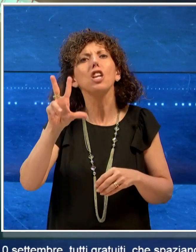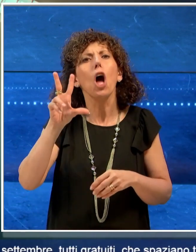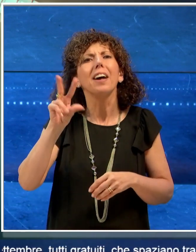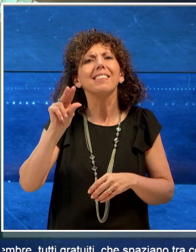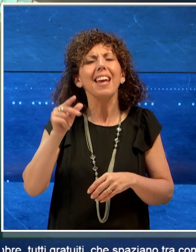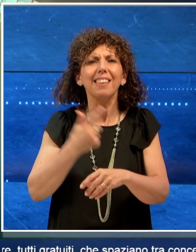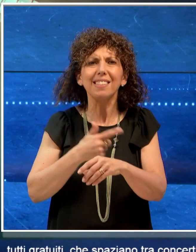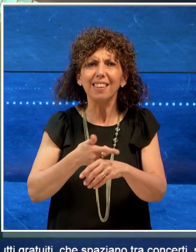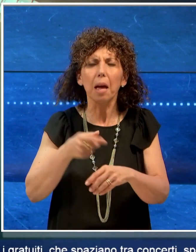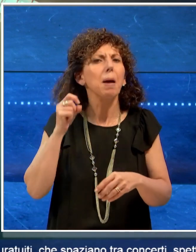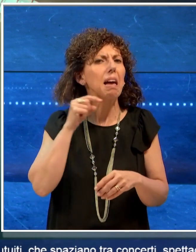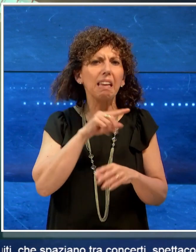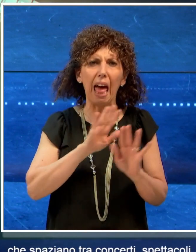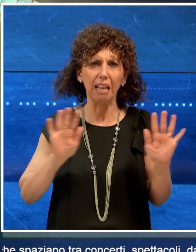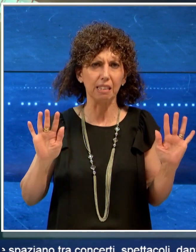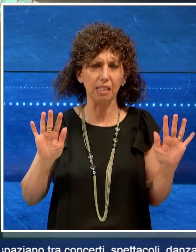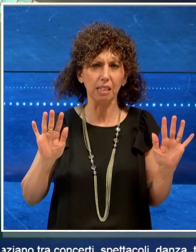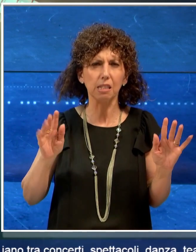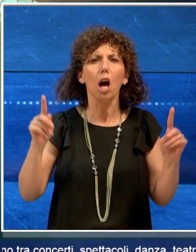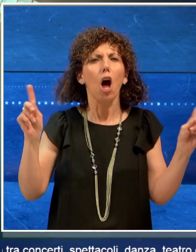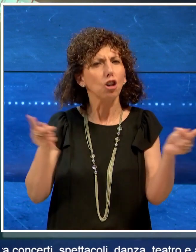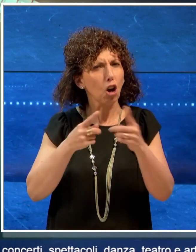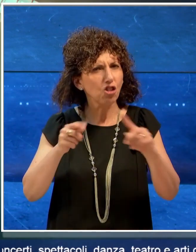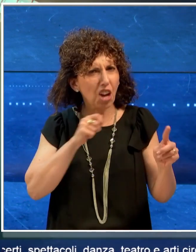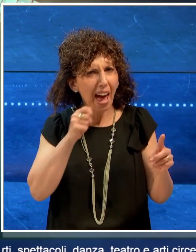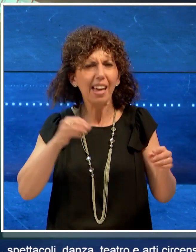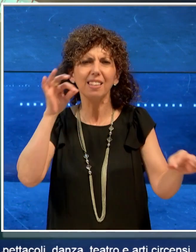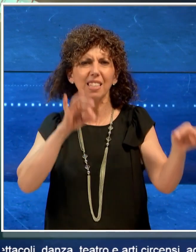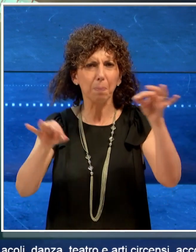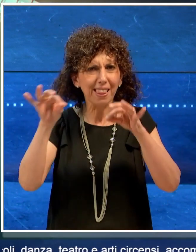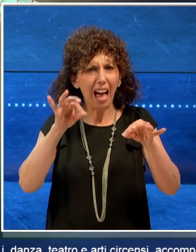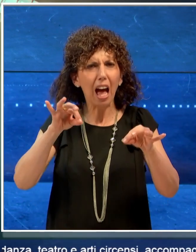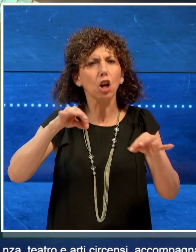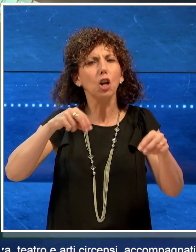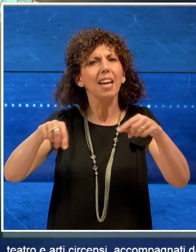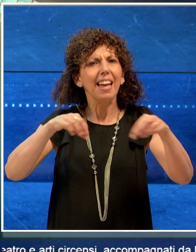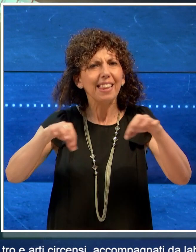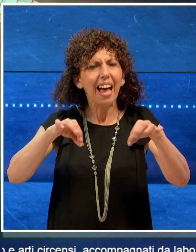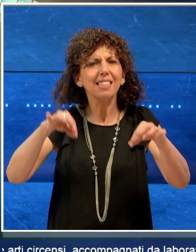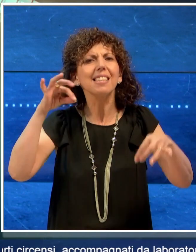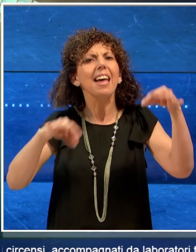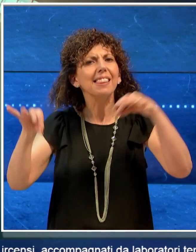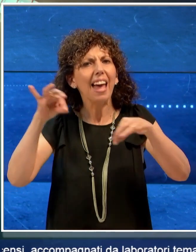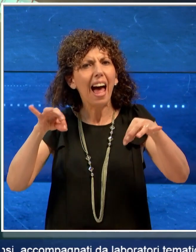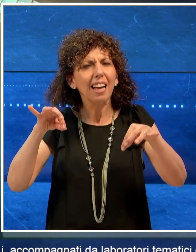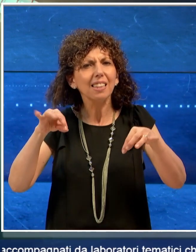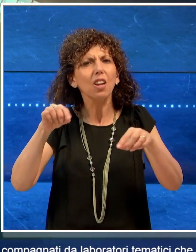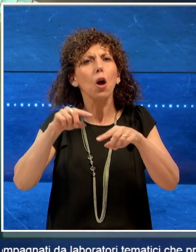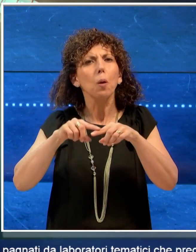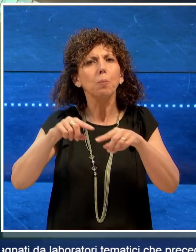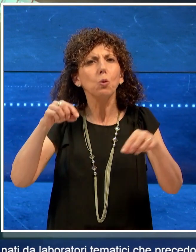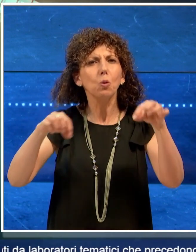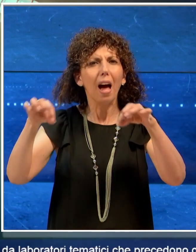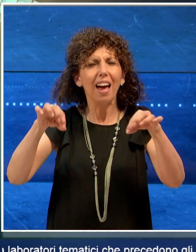gratuiti, che spaziano tra concerti, spettacoli, danza, teatro e arti circensi